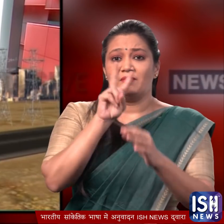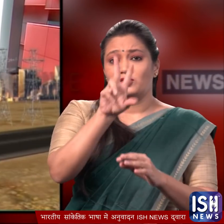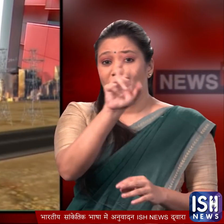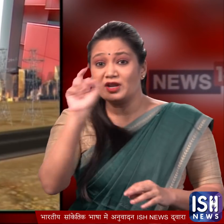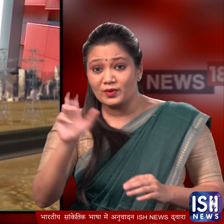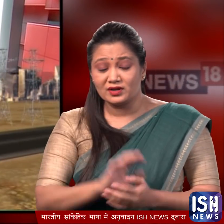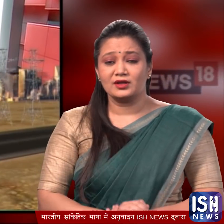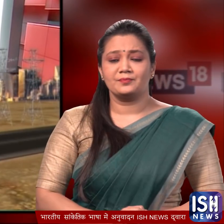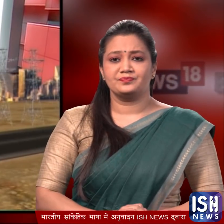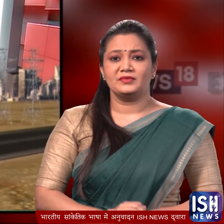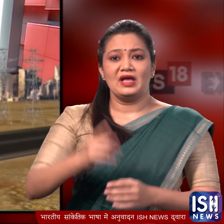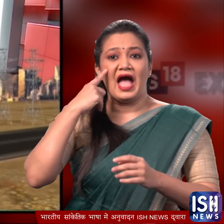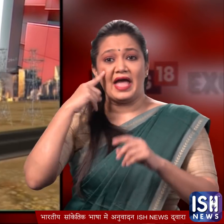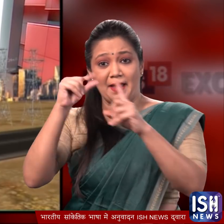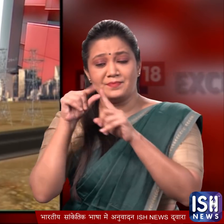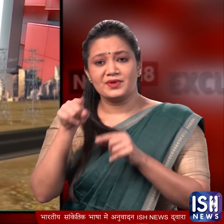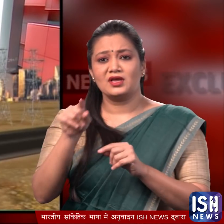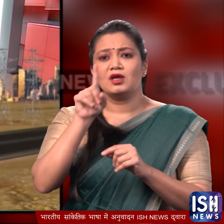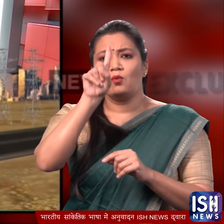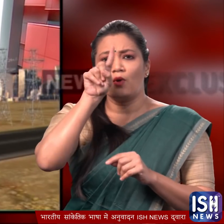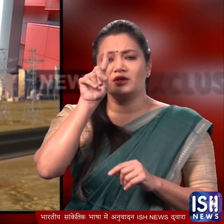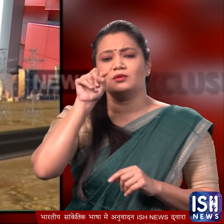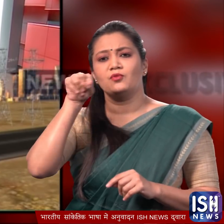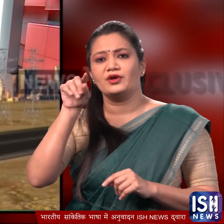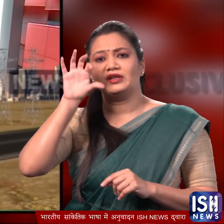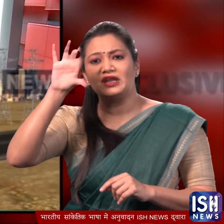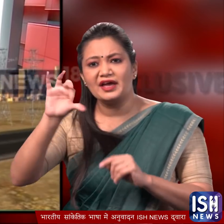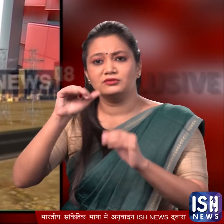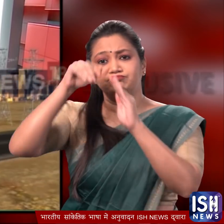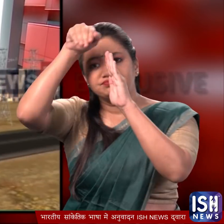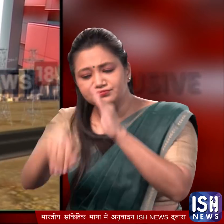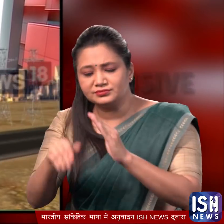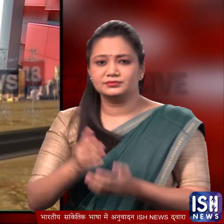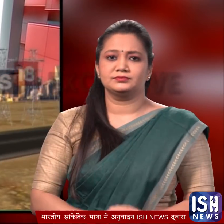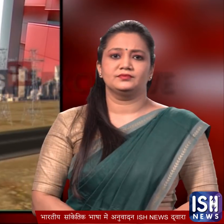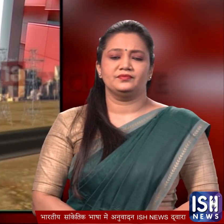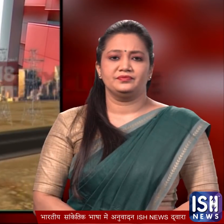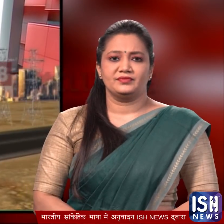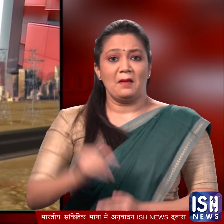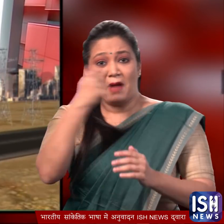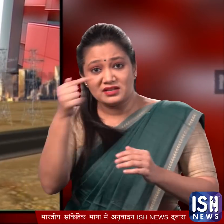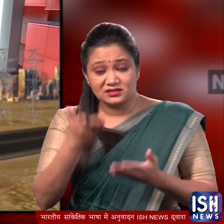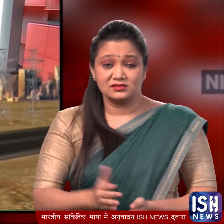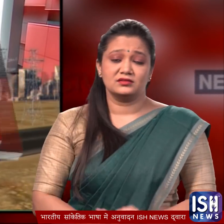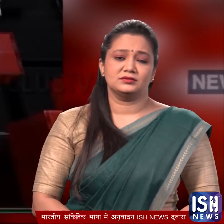2020 में आयाएपी में 1.9 प्रतिशत की गिरावट दर्च की गई माइनस में